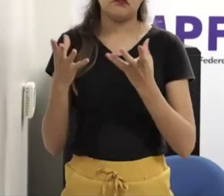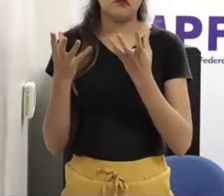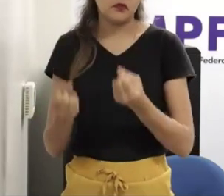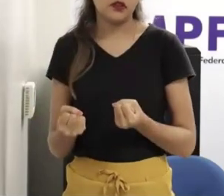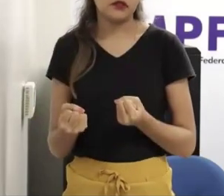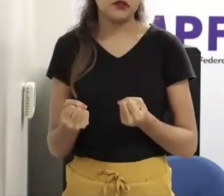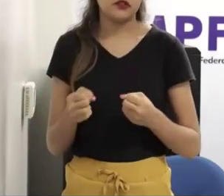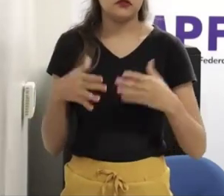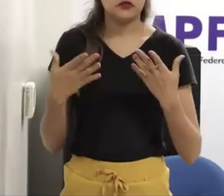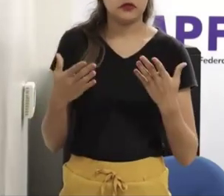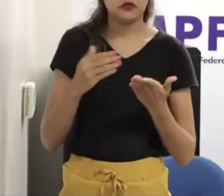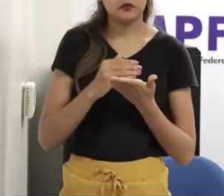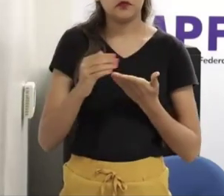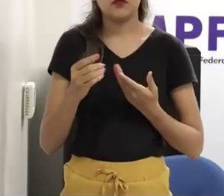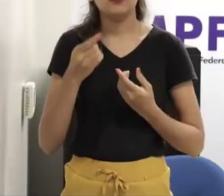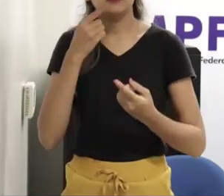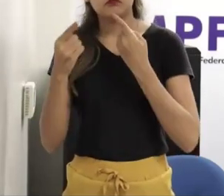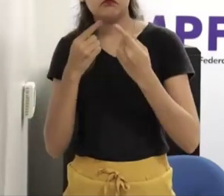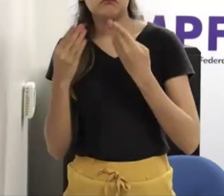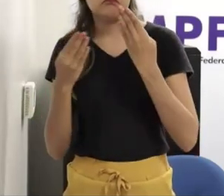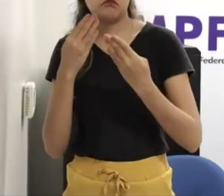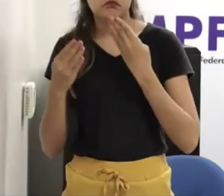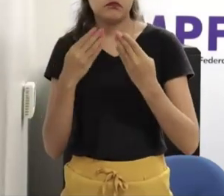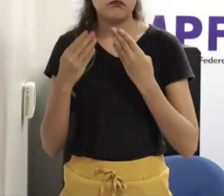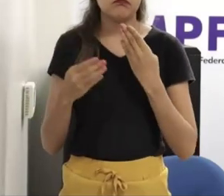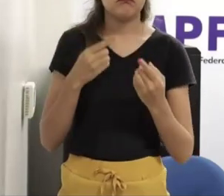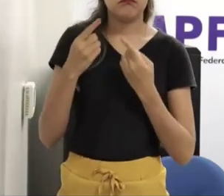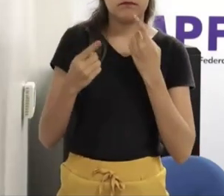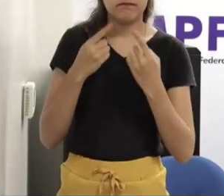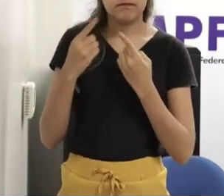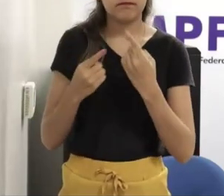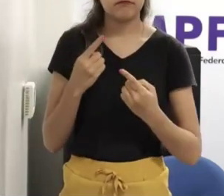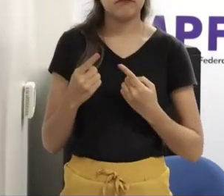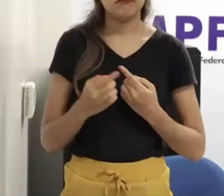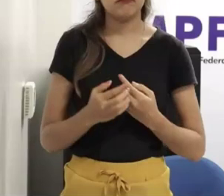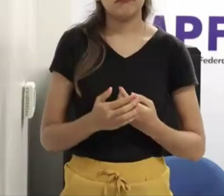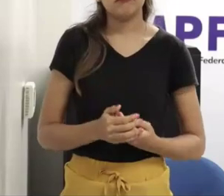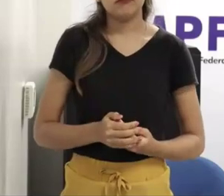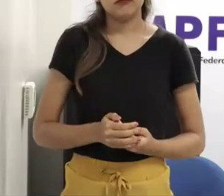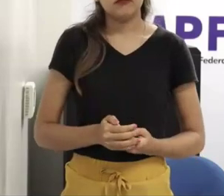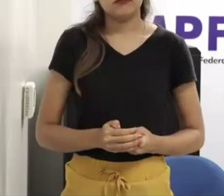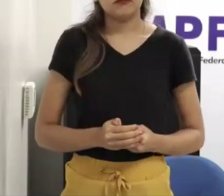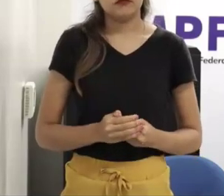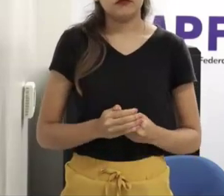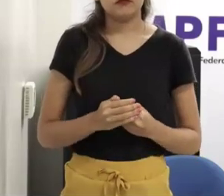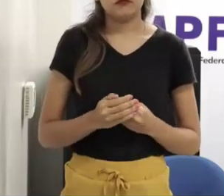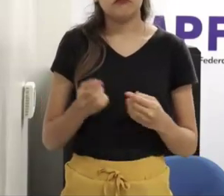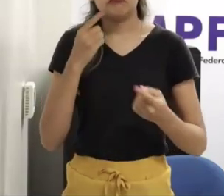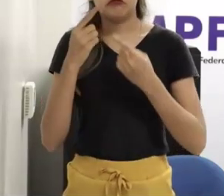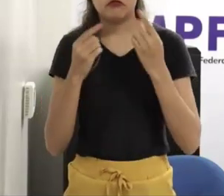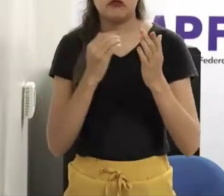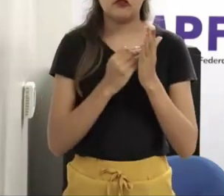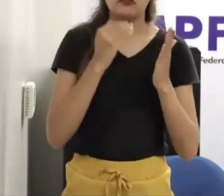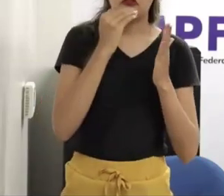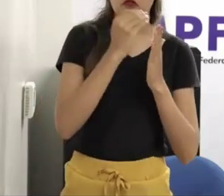Eles começam a conversar, a pessoa vai lá, se seduz ali, vai conversando, começa a ter conversas de conteúdo